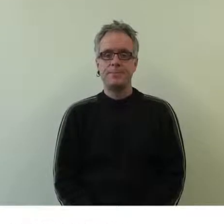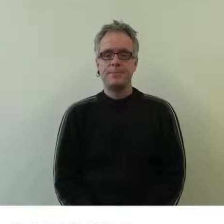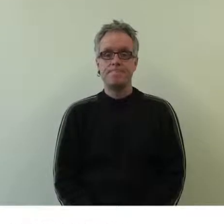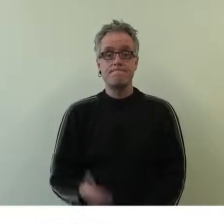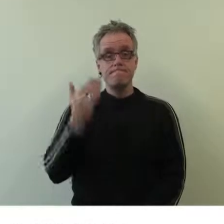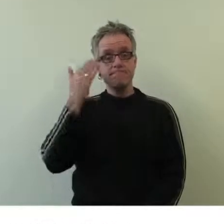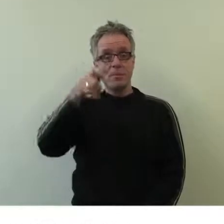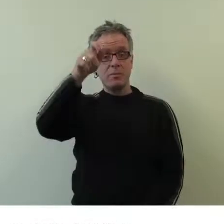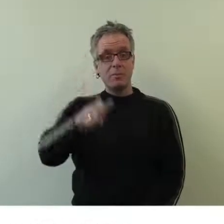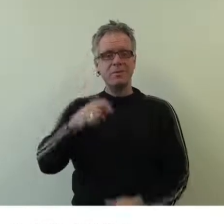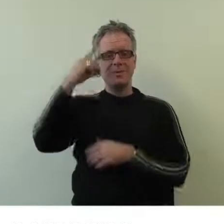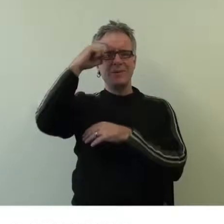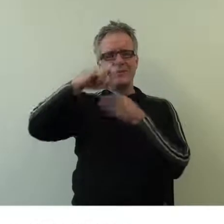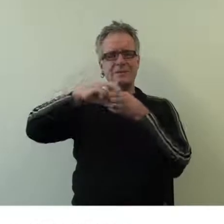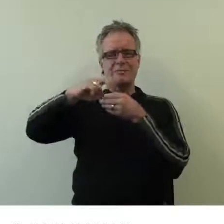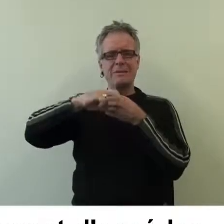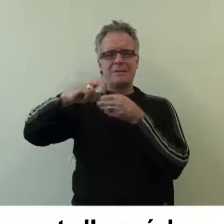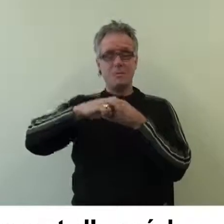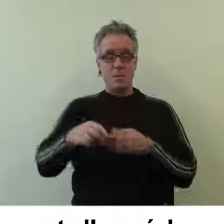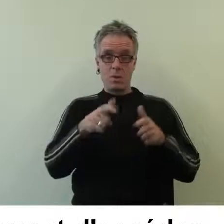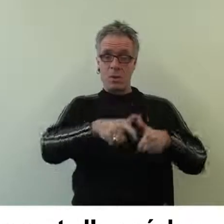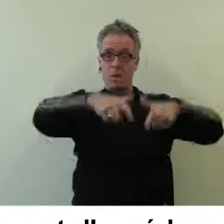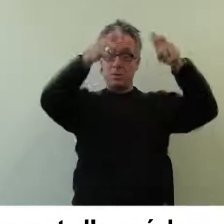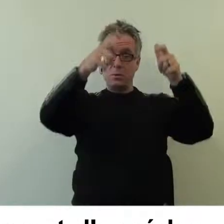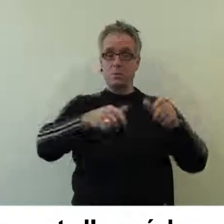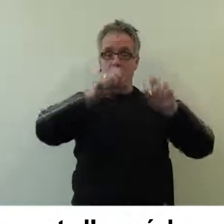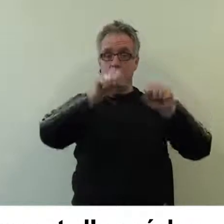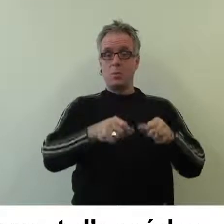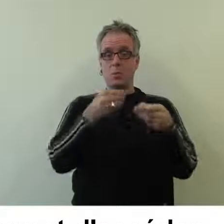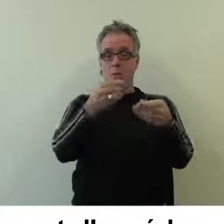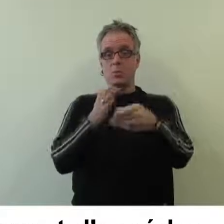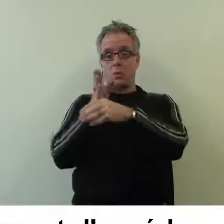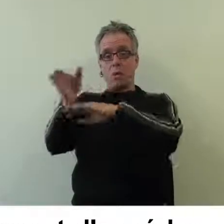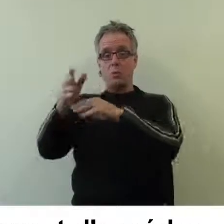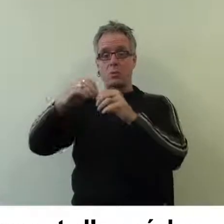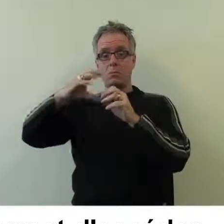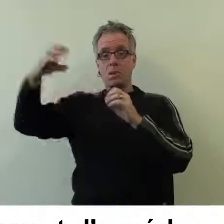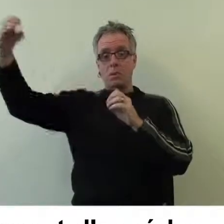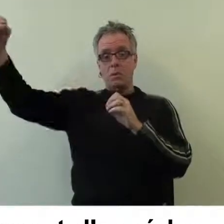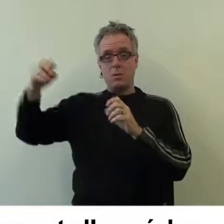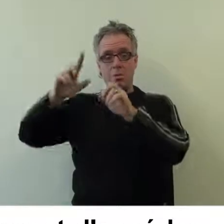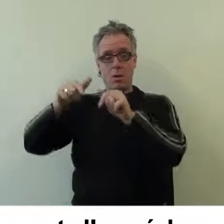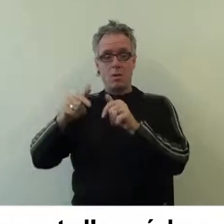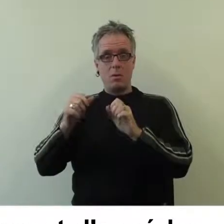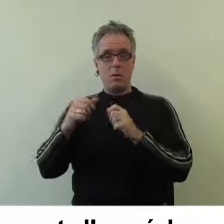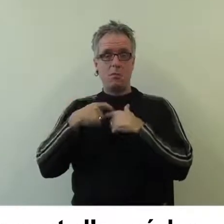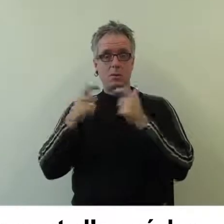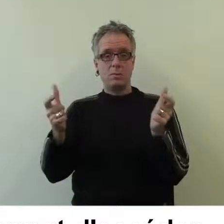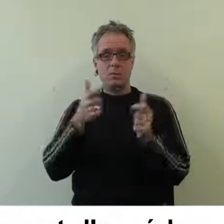Si vous êtes une personne à mobilité réduite, un ascenseur vous permet d'accéder à la salle de la Terre et au Planétarium.